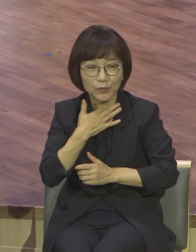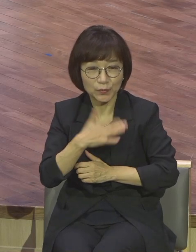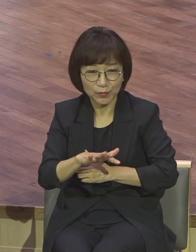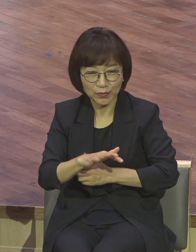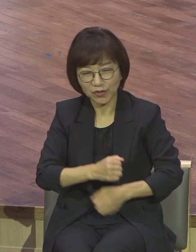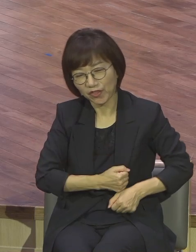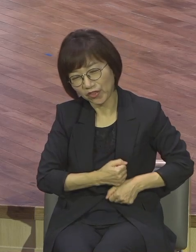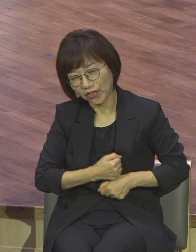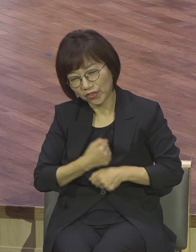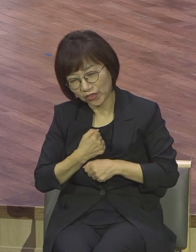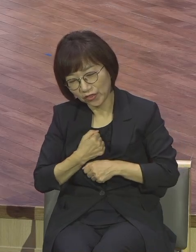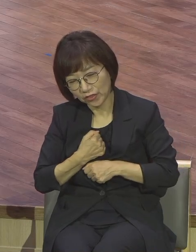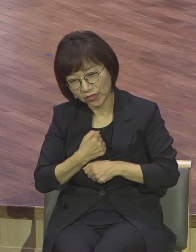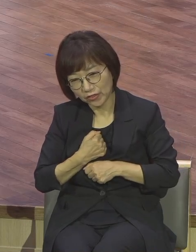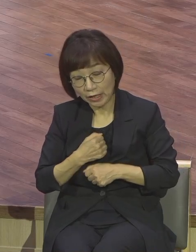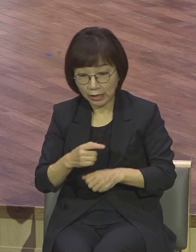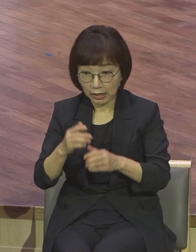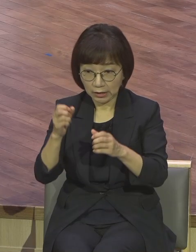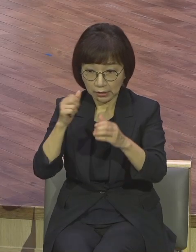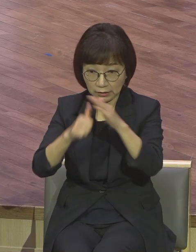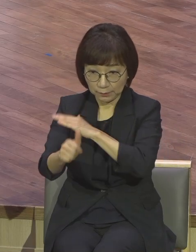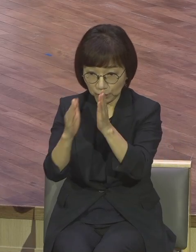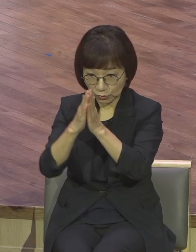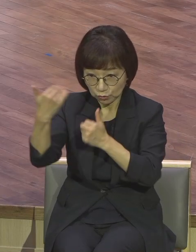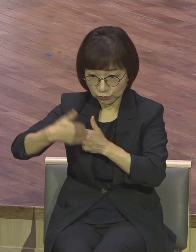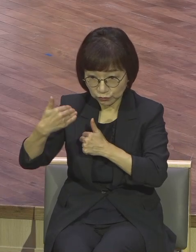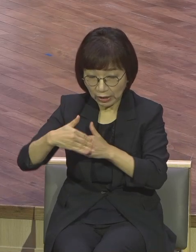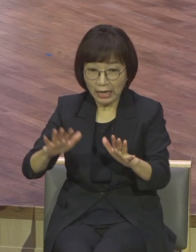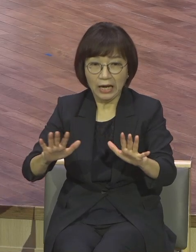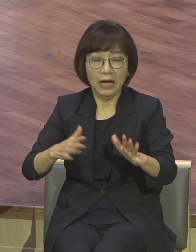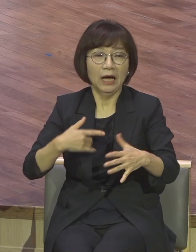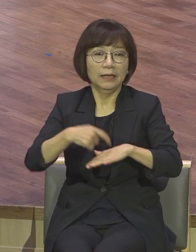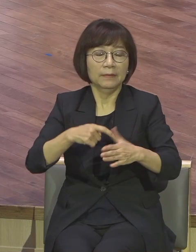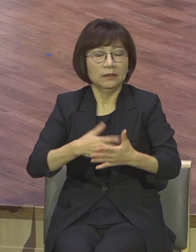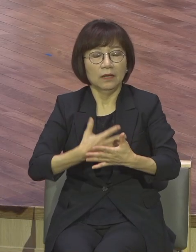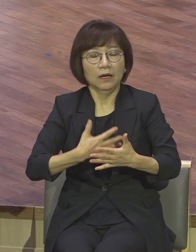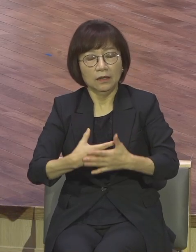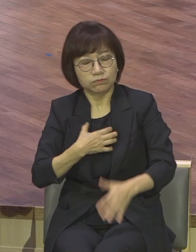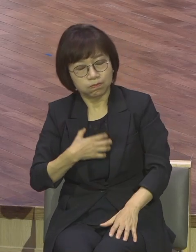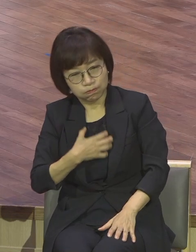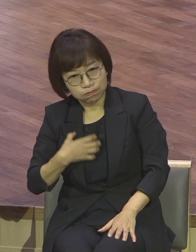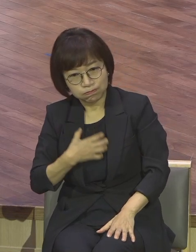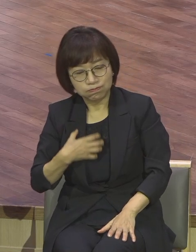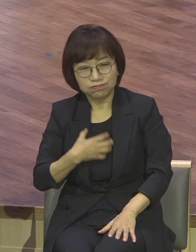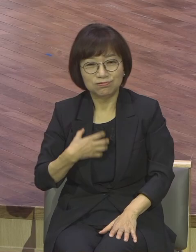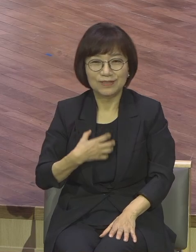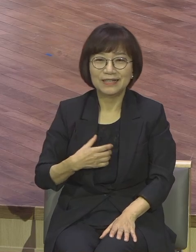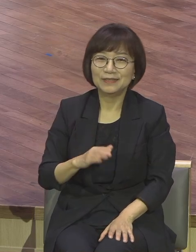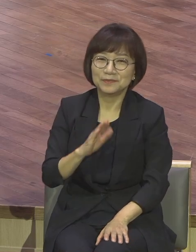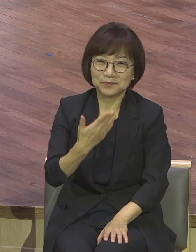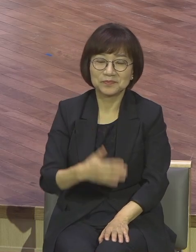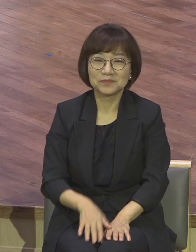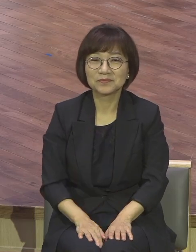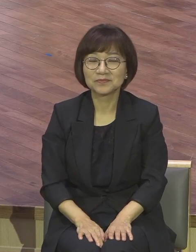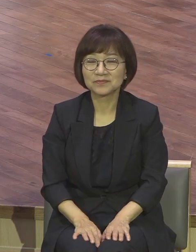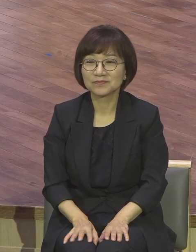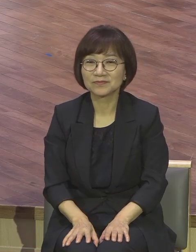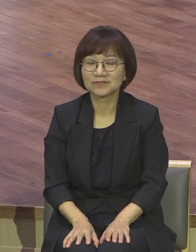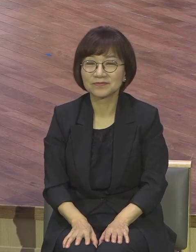기도 안 한다는 점 아 내가 이렇게 기도 안 해서 이렇게 불안하구나 이렇게 떨리구나 이렇게 편치 않거나 이제부터 기도해야지